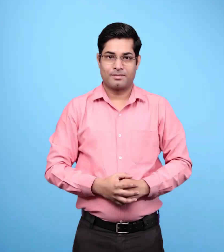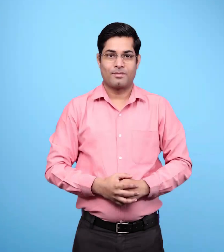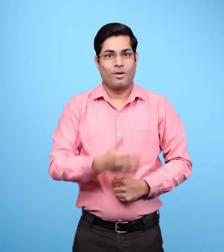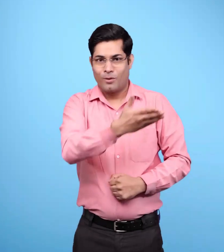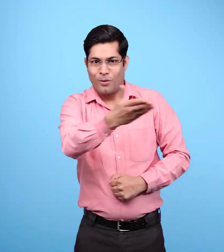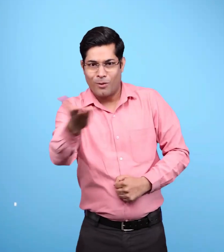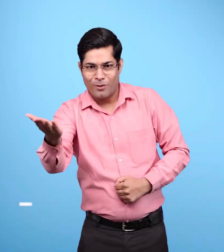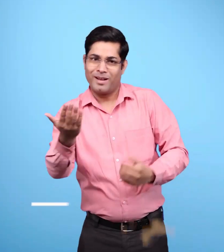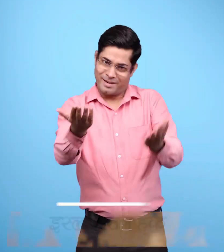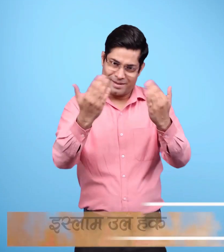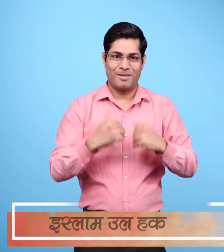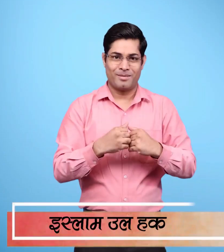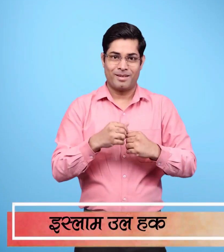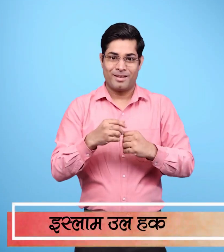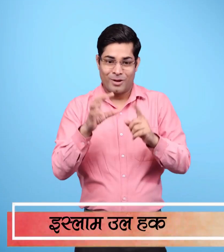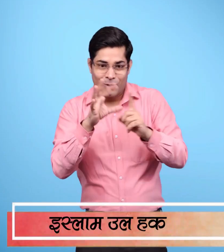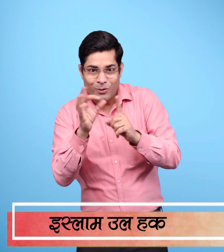आओ, कुछ करके सीखें